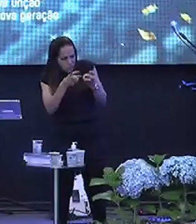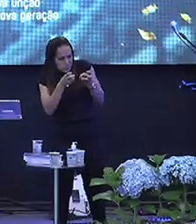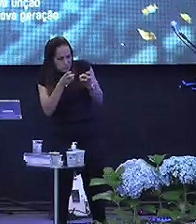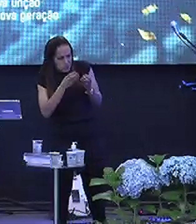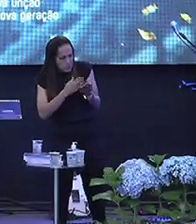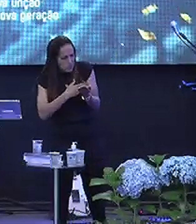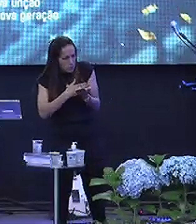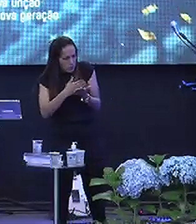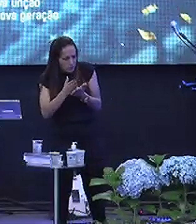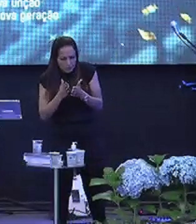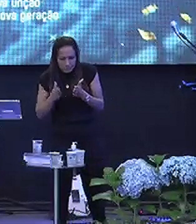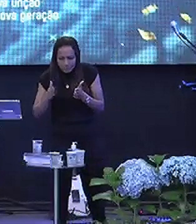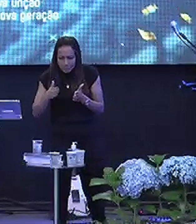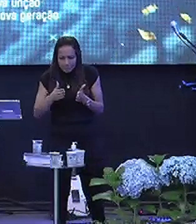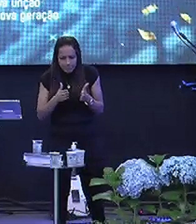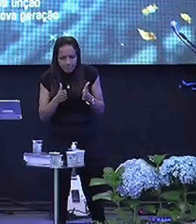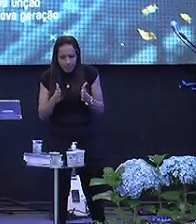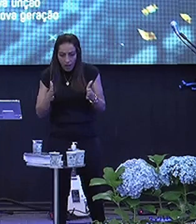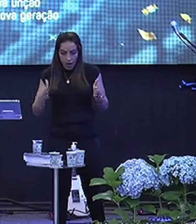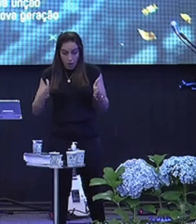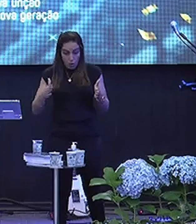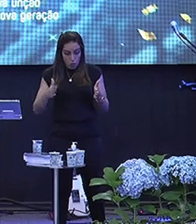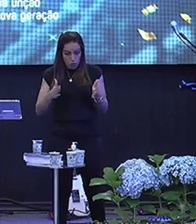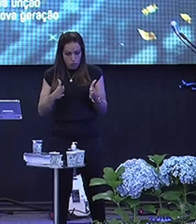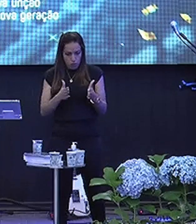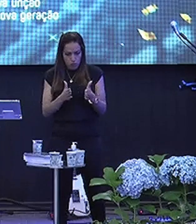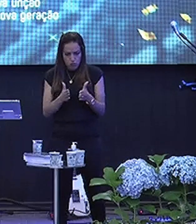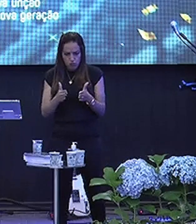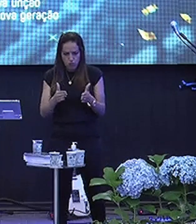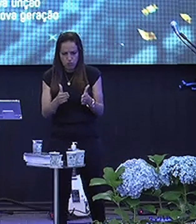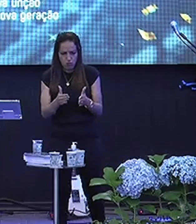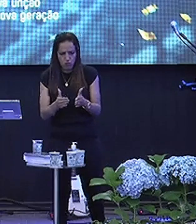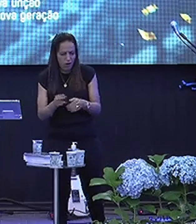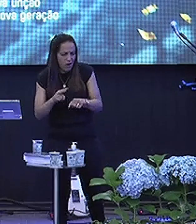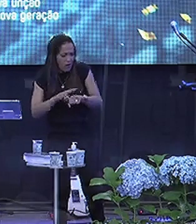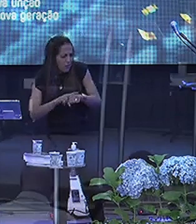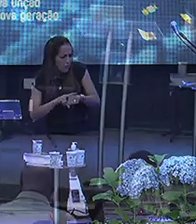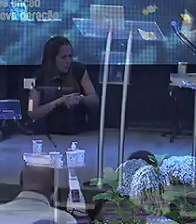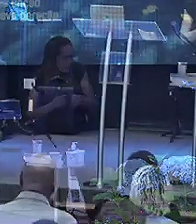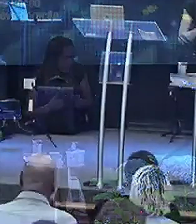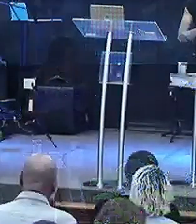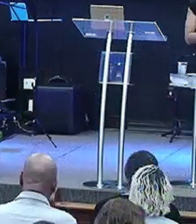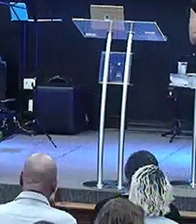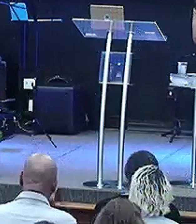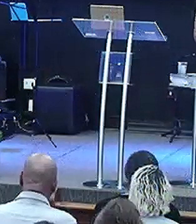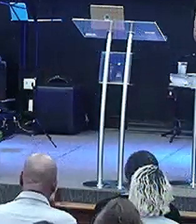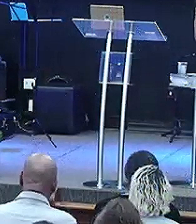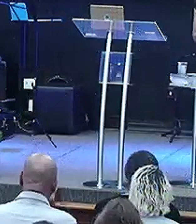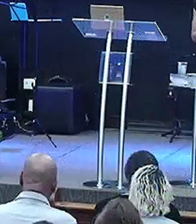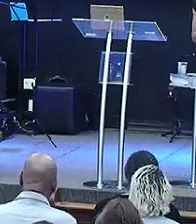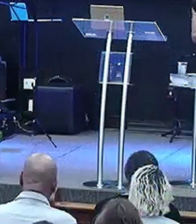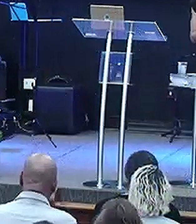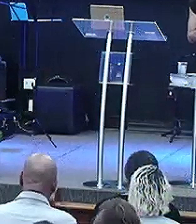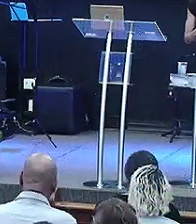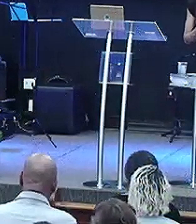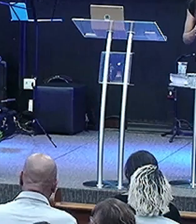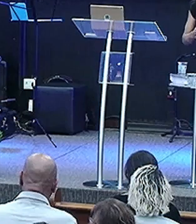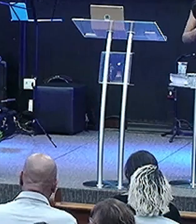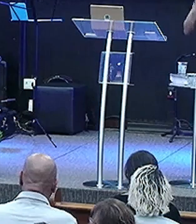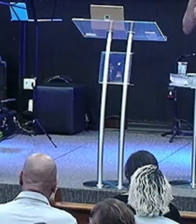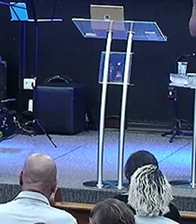começa a andar Por esse caminho Mas ainda tem verde aqui Mas o caminho Está aqui estreito De repente aquilo Vai